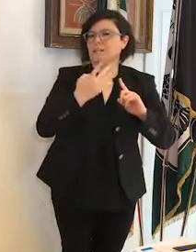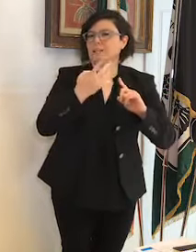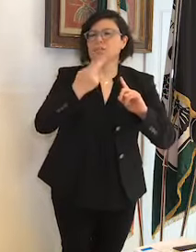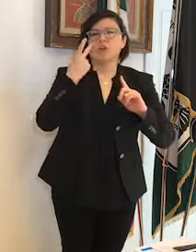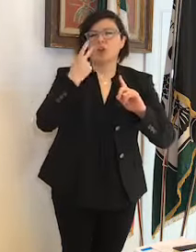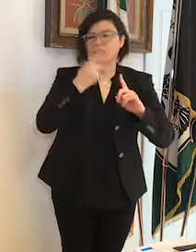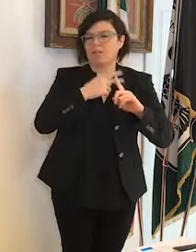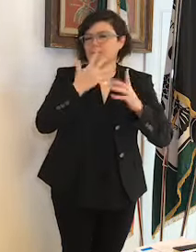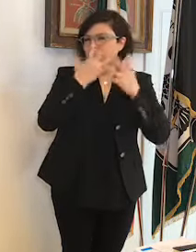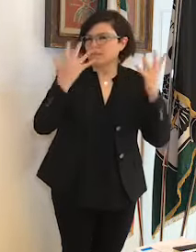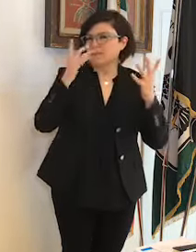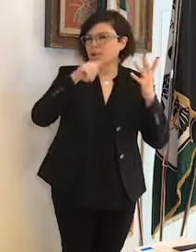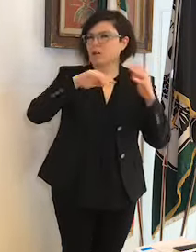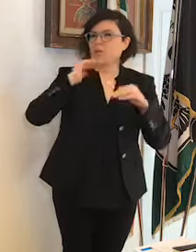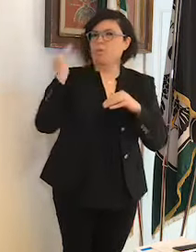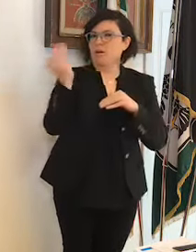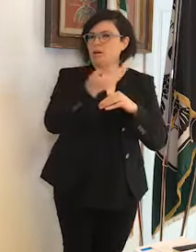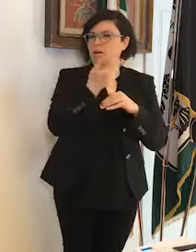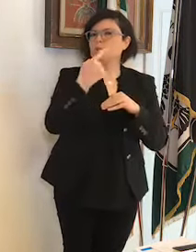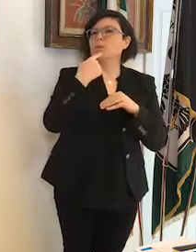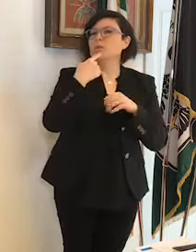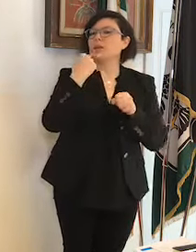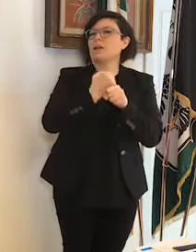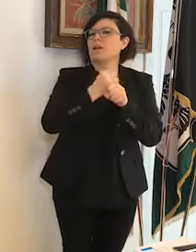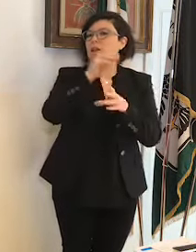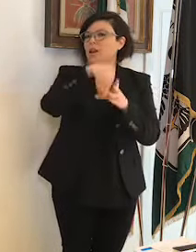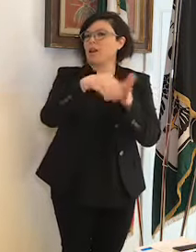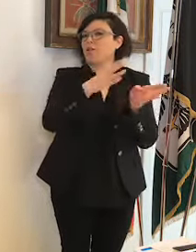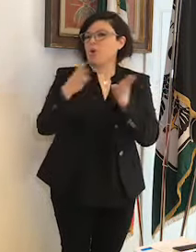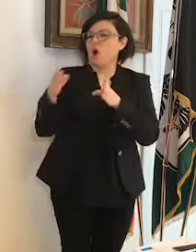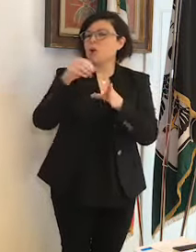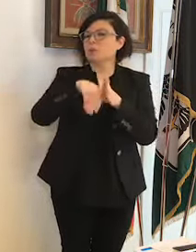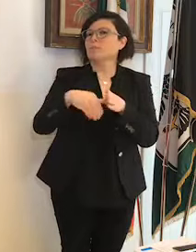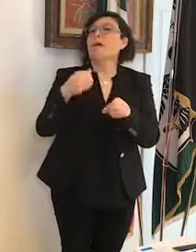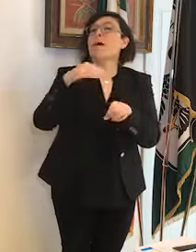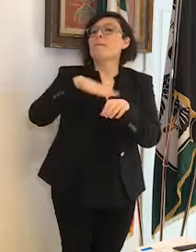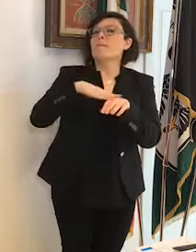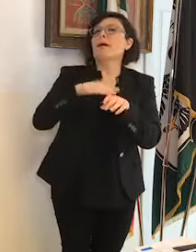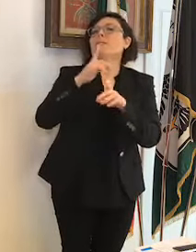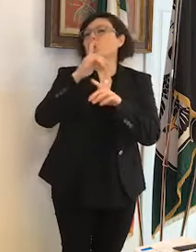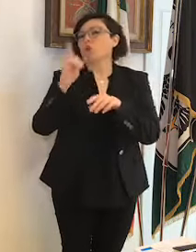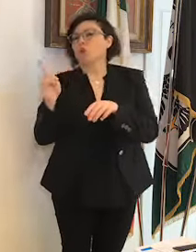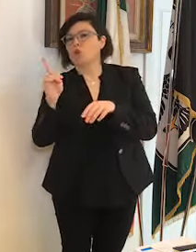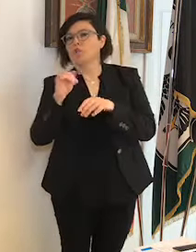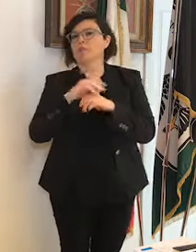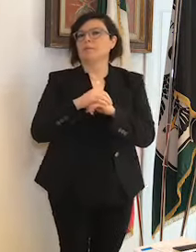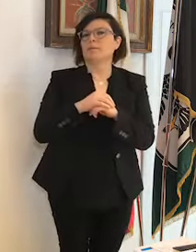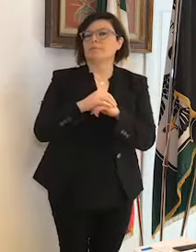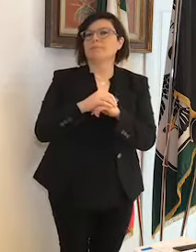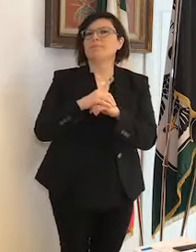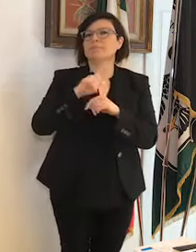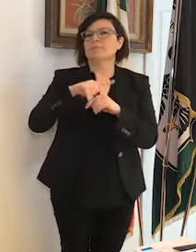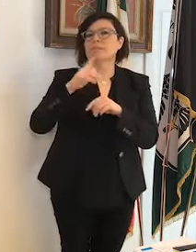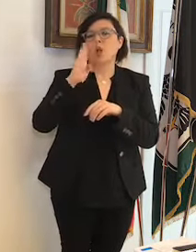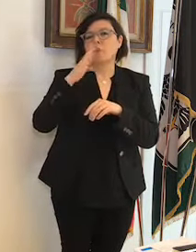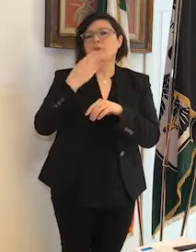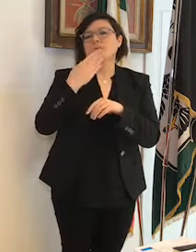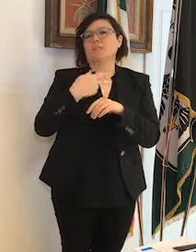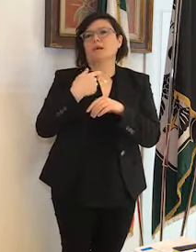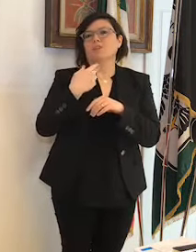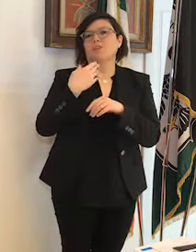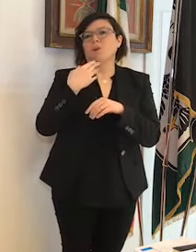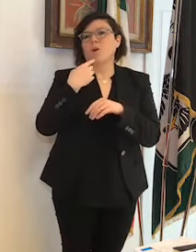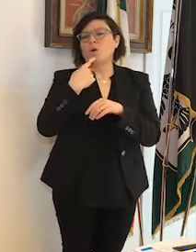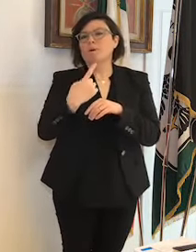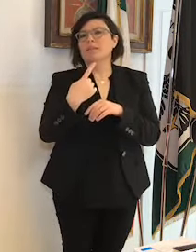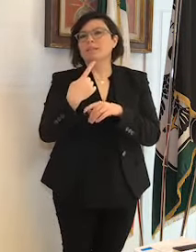è incredibile da parte del nostro personale medico e non soltanto, e anche ne ho approfittato per fare gli auguri